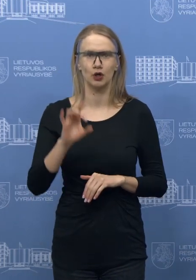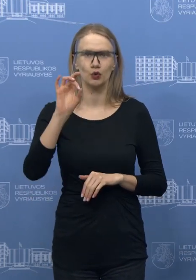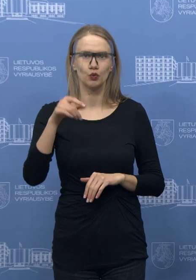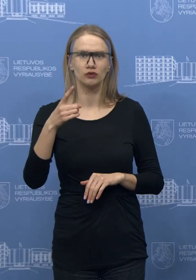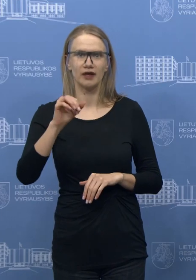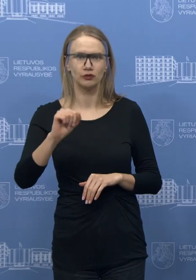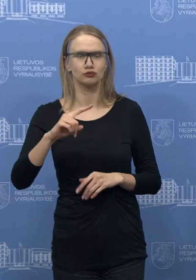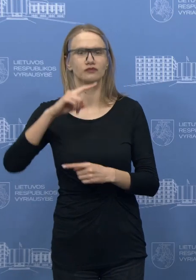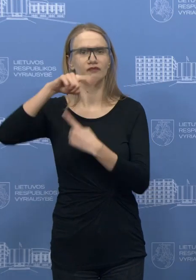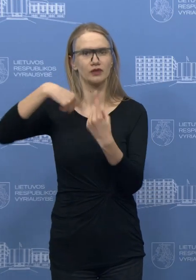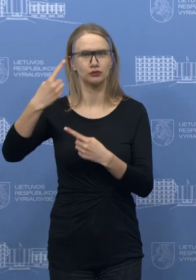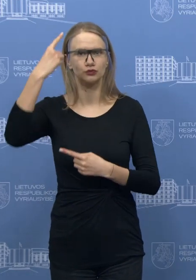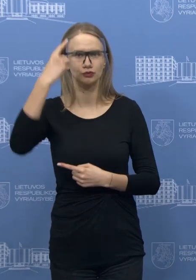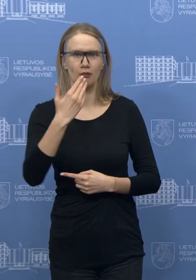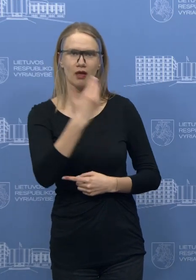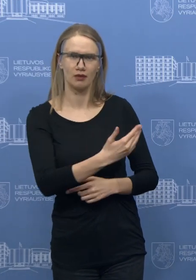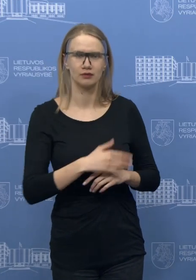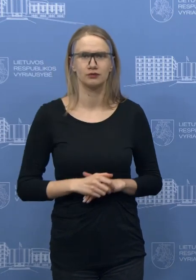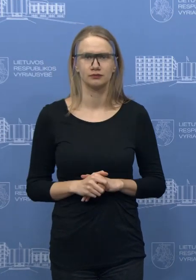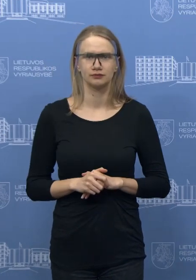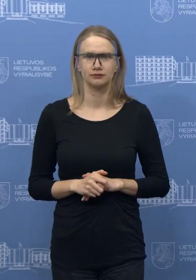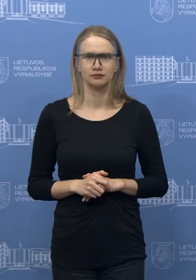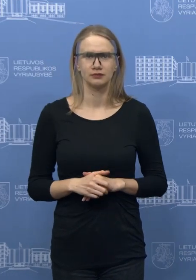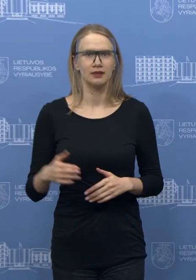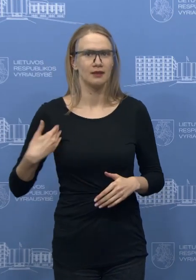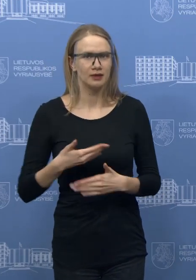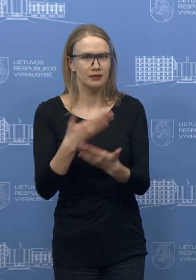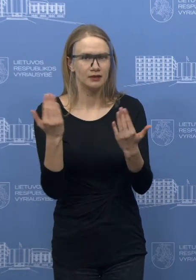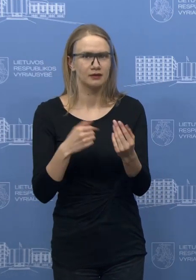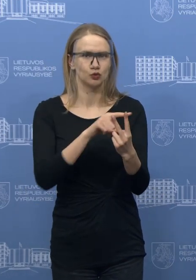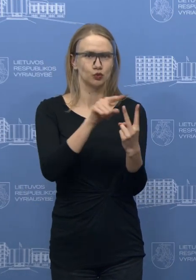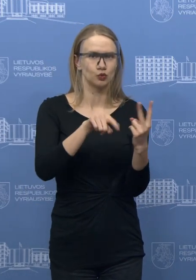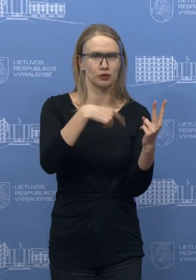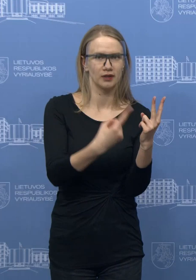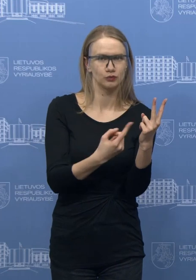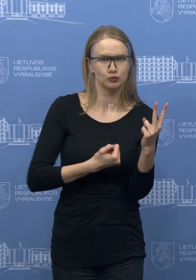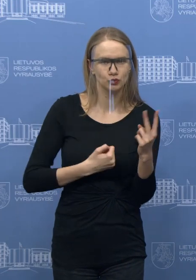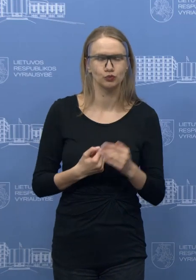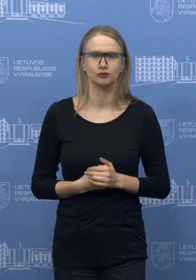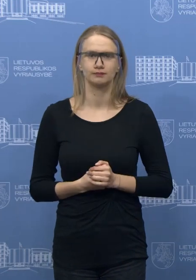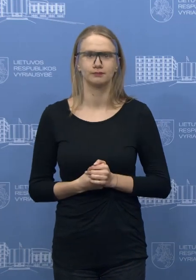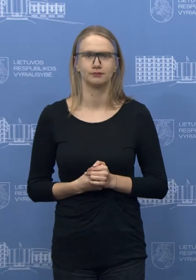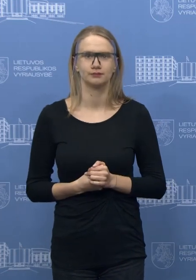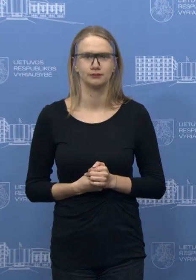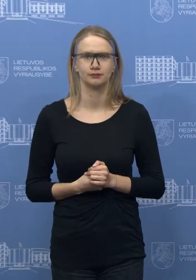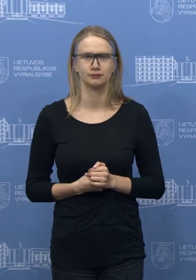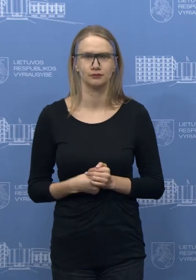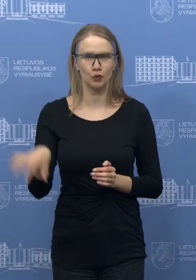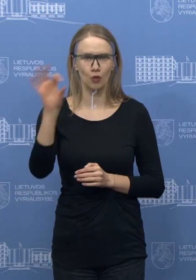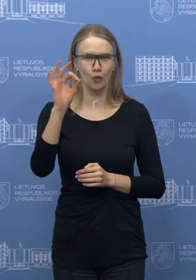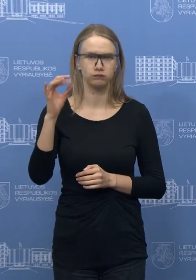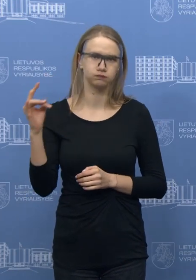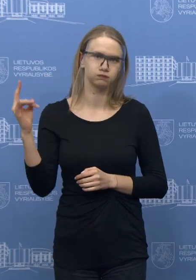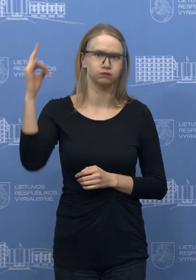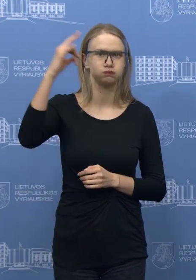Versložinės, prašom. Labadiena, turiu du klausimus, vienas ilgesnis, kitas trumpesnis. Dėl skrydžių